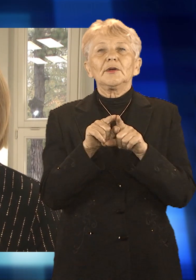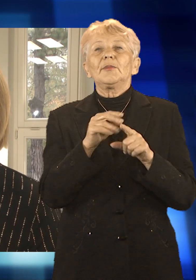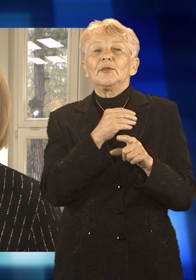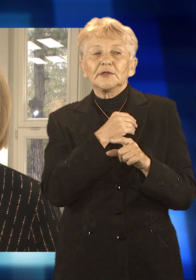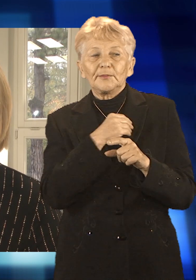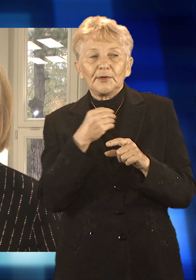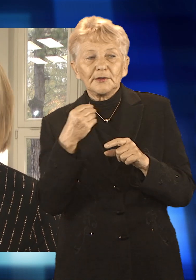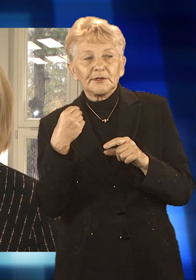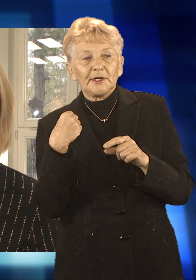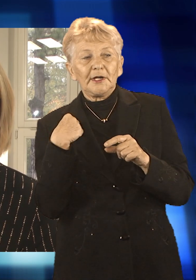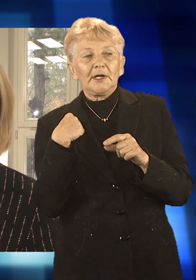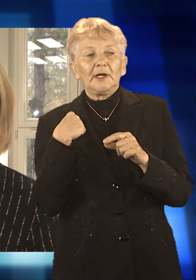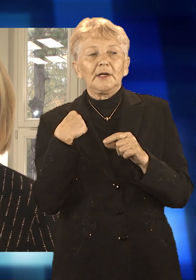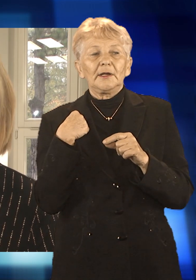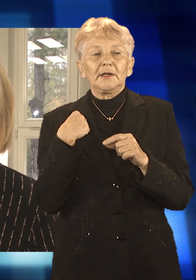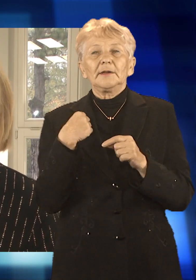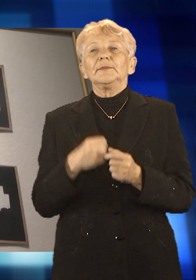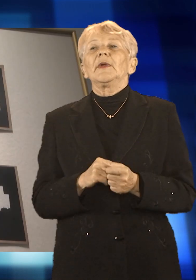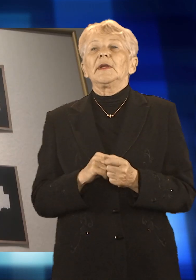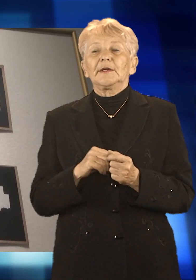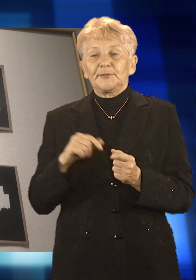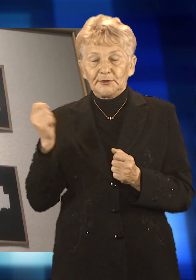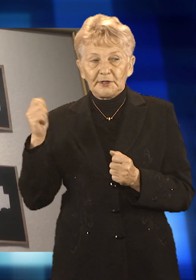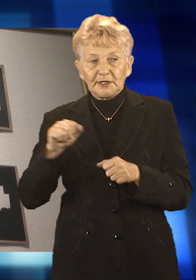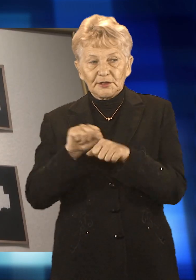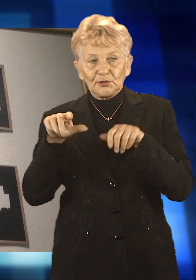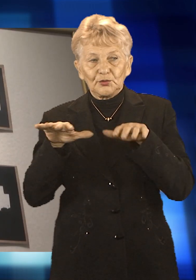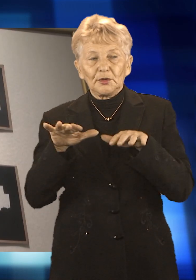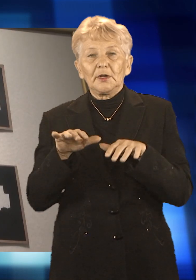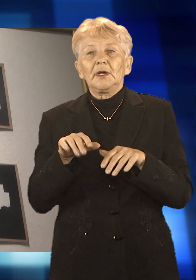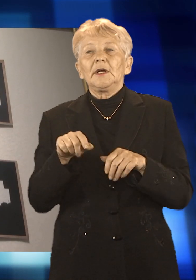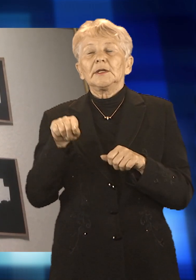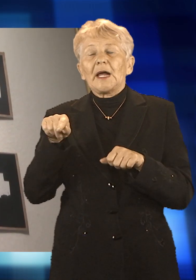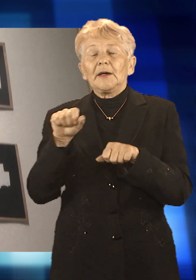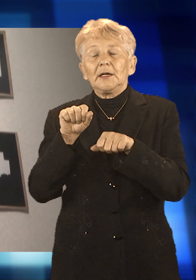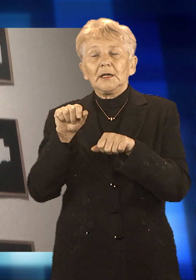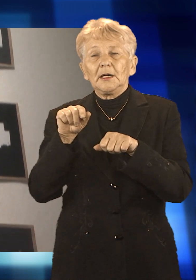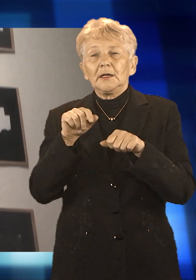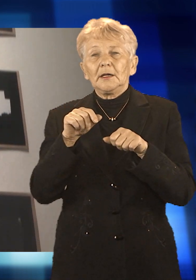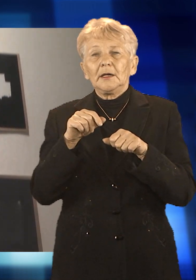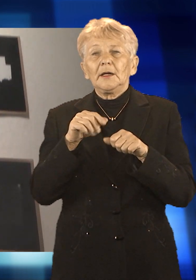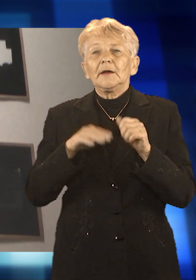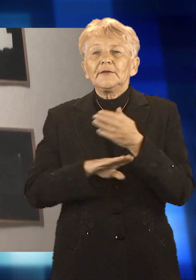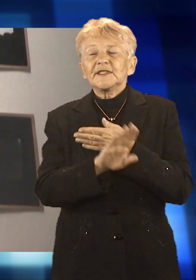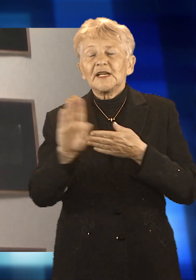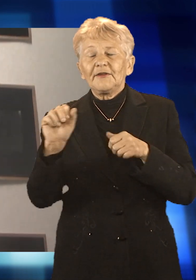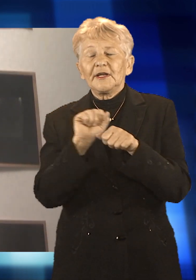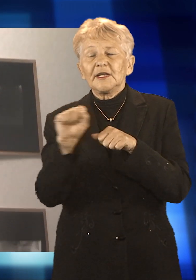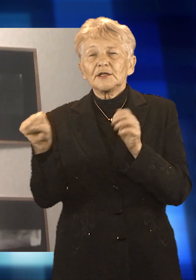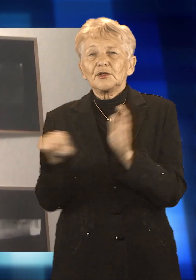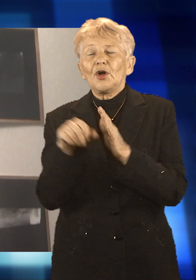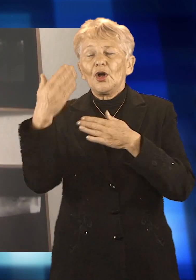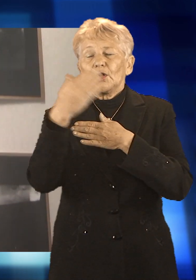polskiego, Witolda Englendera. Ekspozycja zostanie w Raciborskiej Bibliotece do końca listopada, a dyrektor